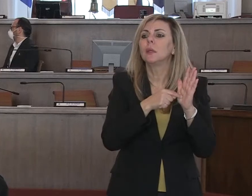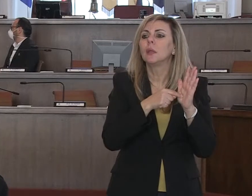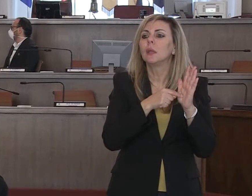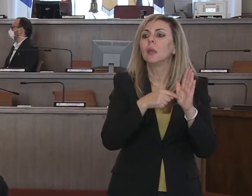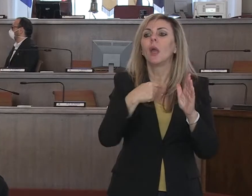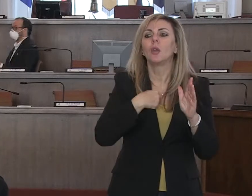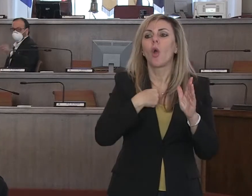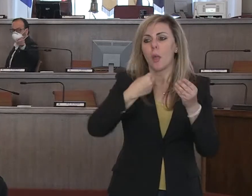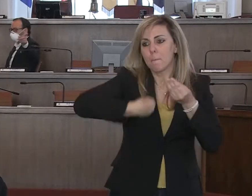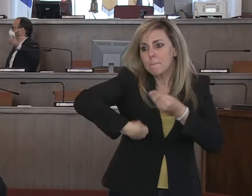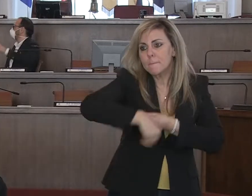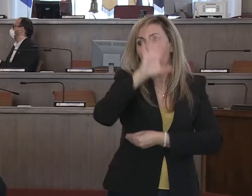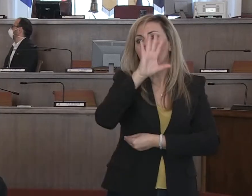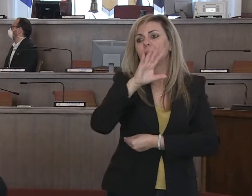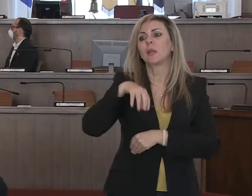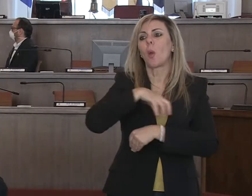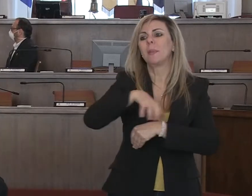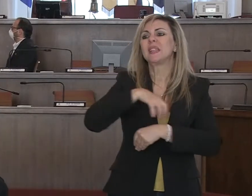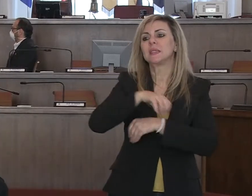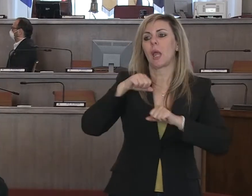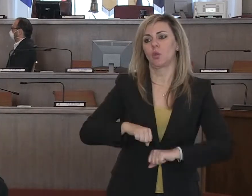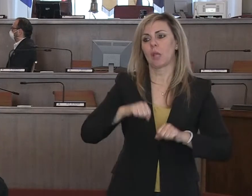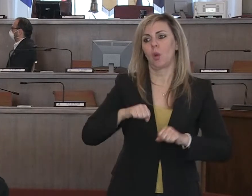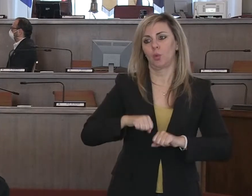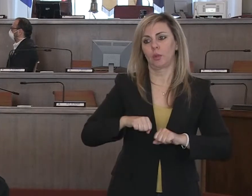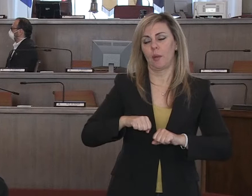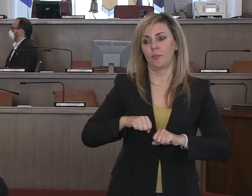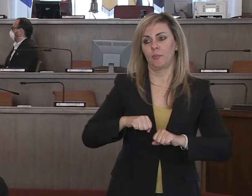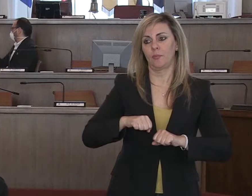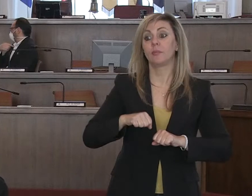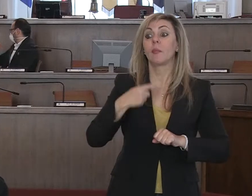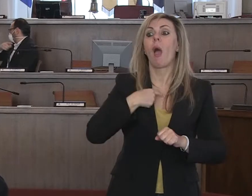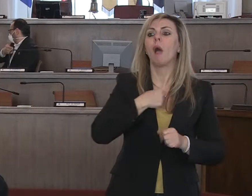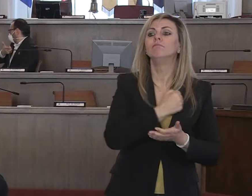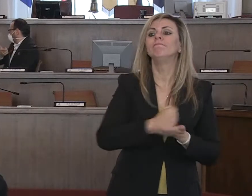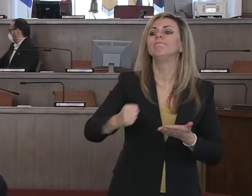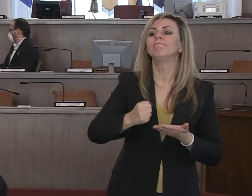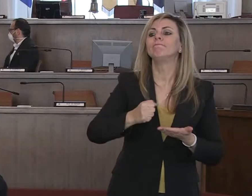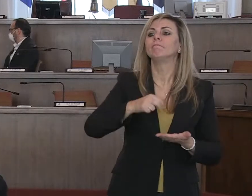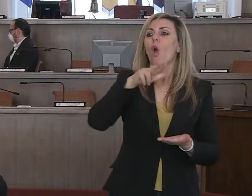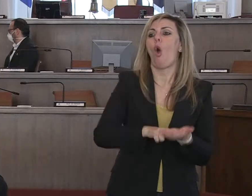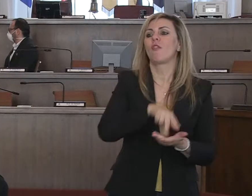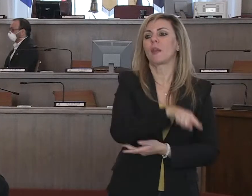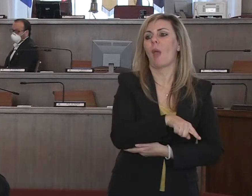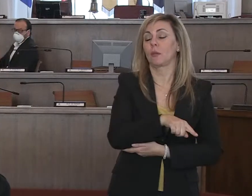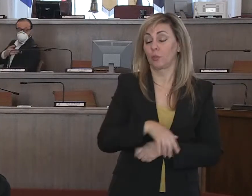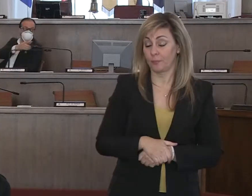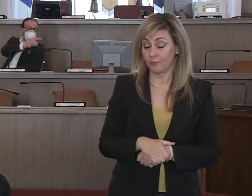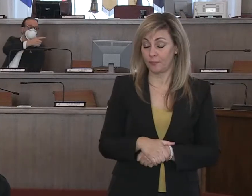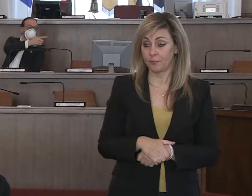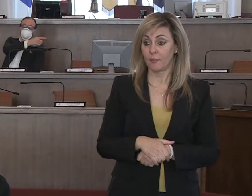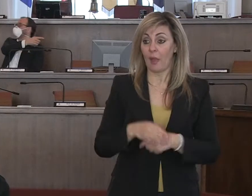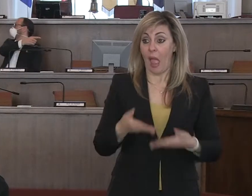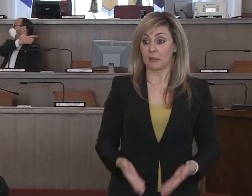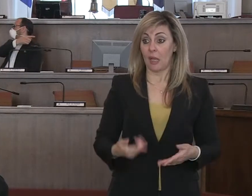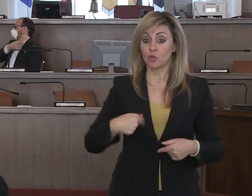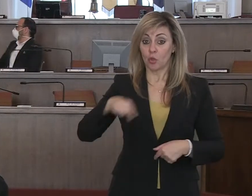inviato al Ministero della Salute che ci hanno validato. Adesso il nostro intervento è